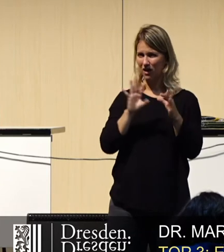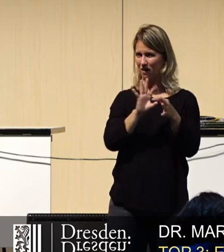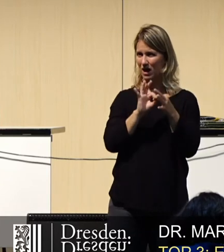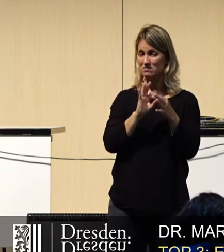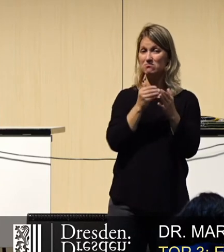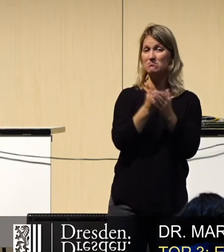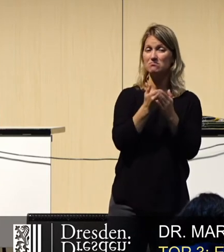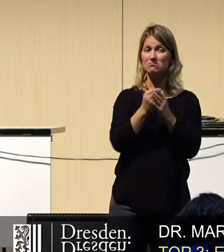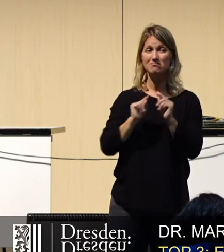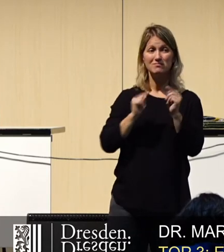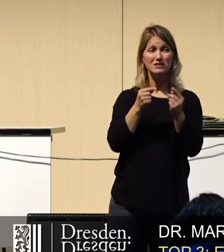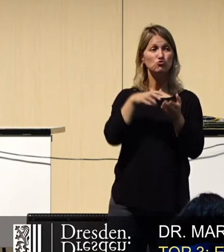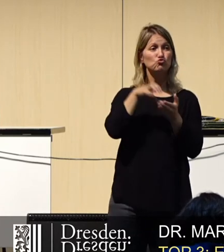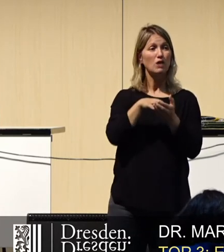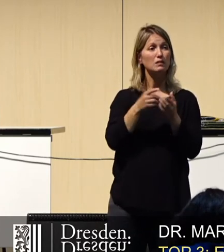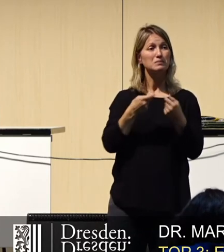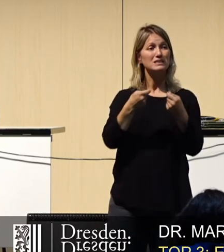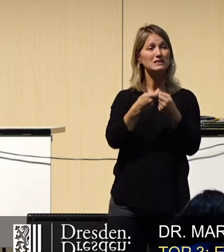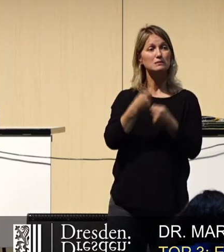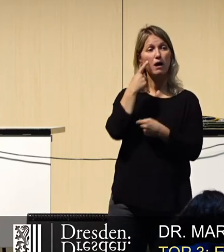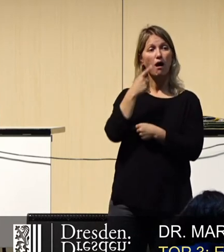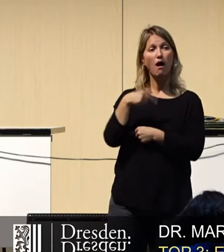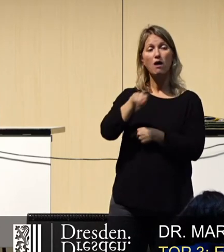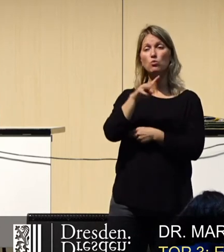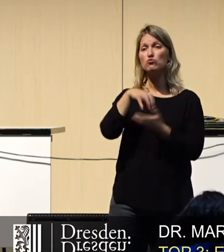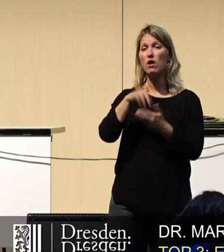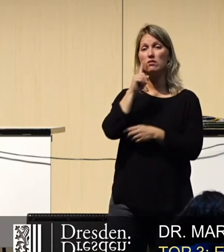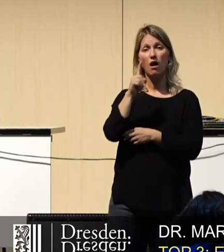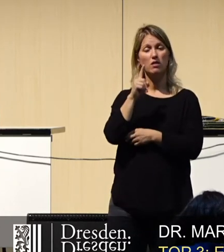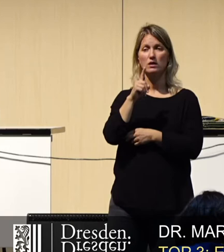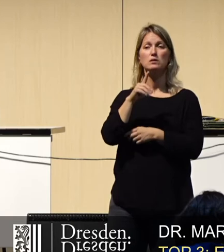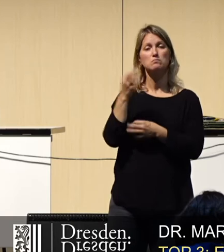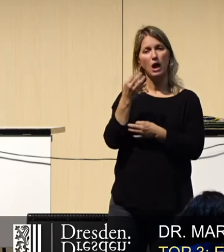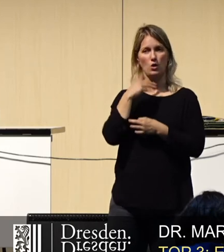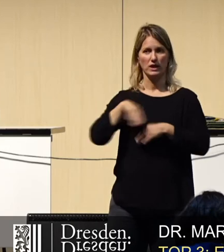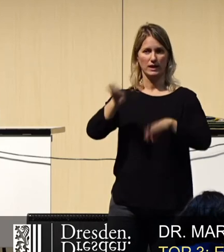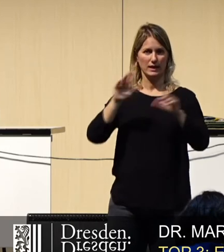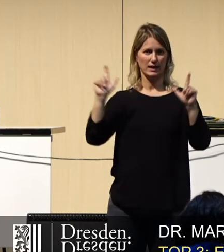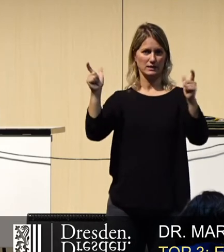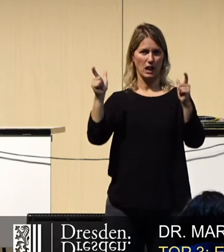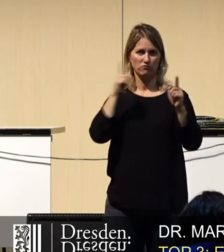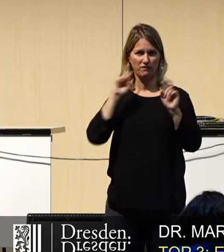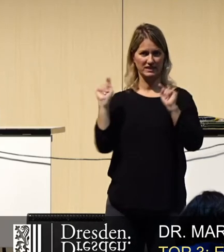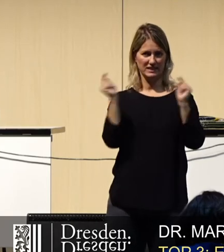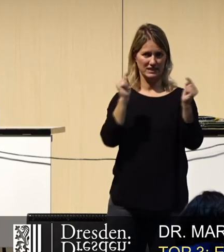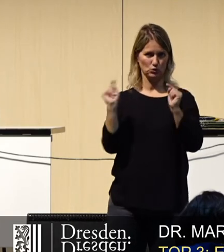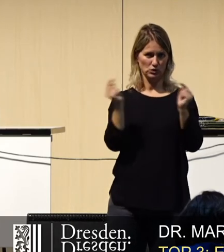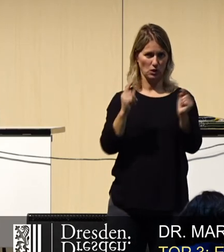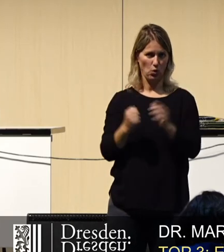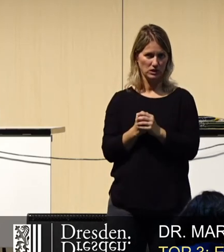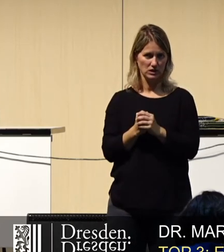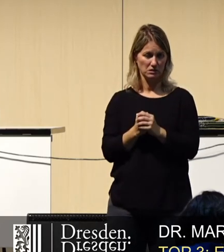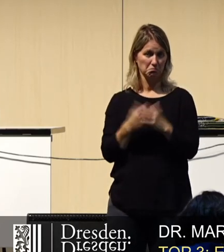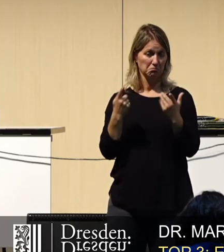Diskussion in einem Stadtbezirksbeirat oder Stadtrat, die bedarf einer gesellschaftlichen Diskussion, mindestens auf